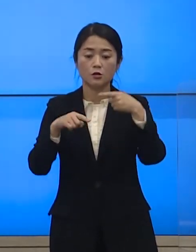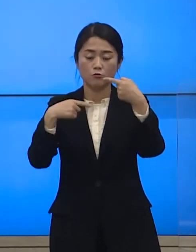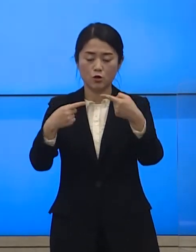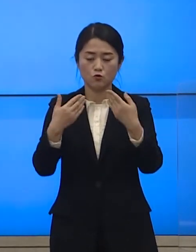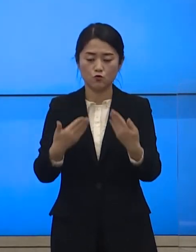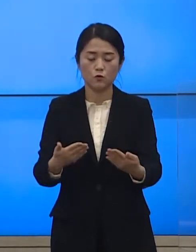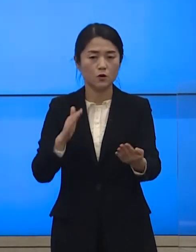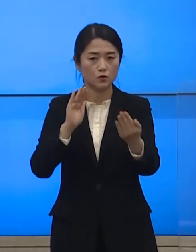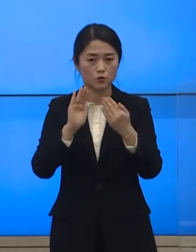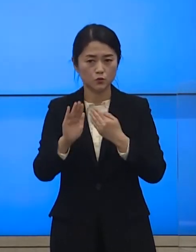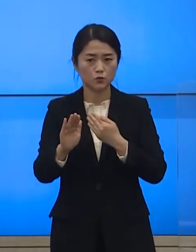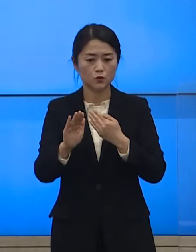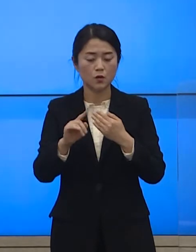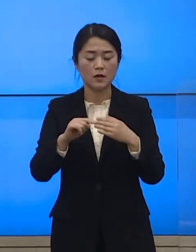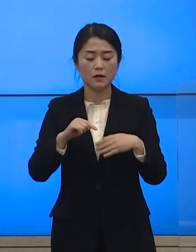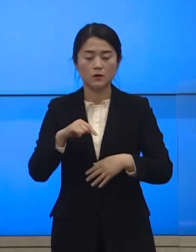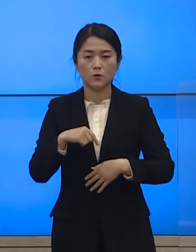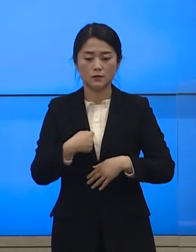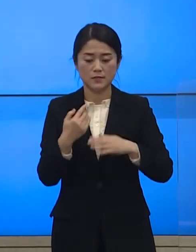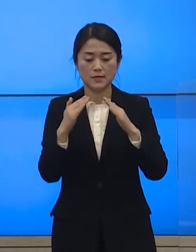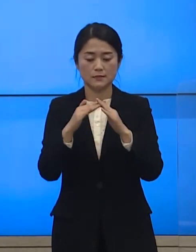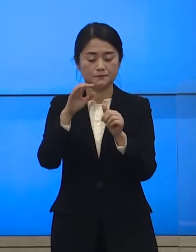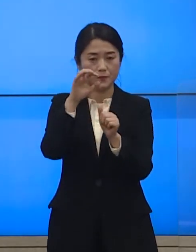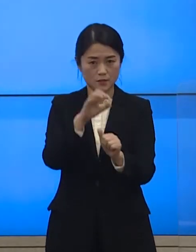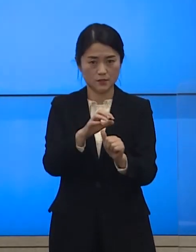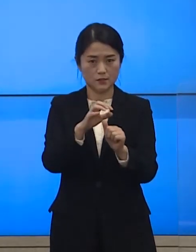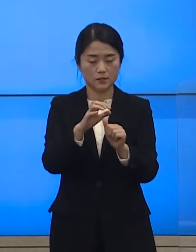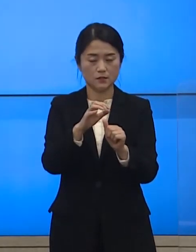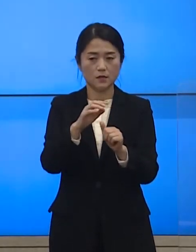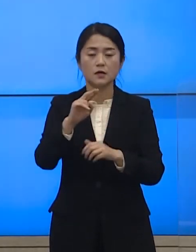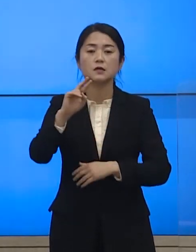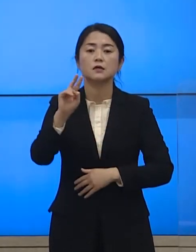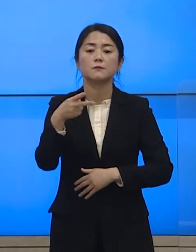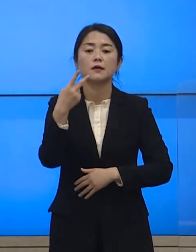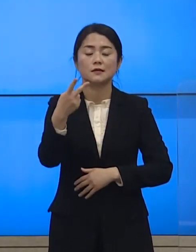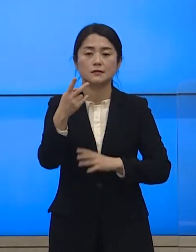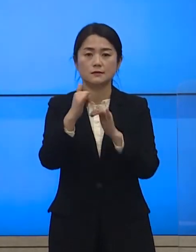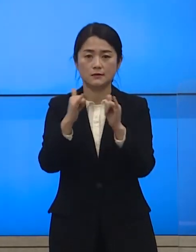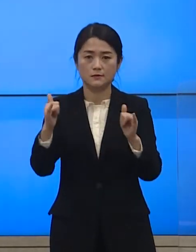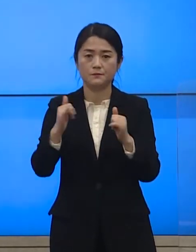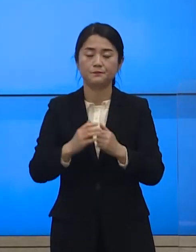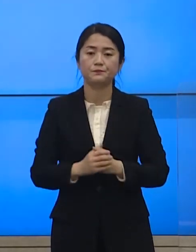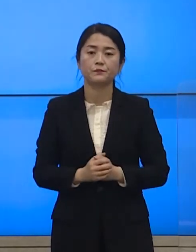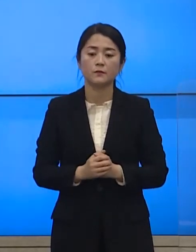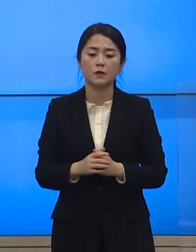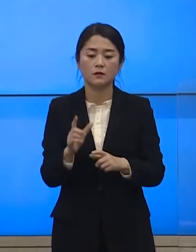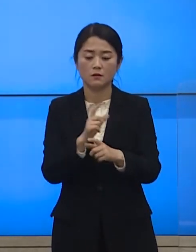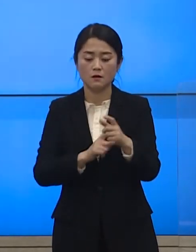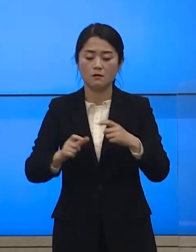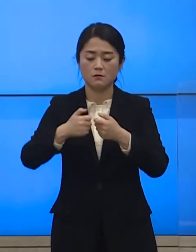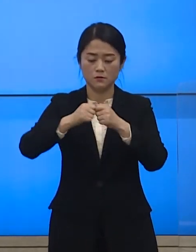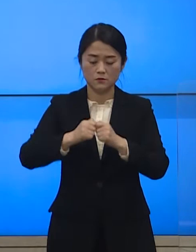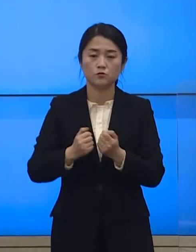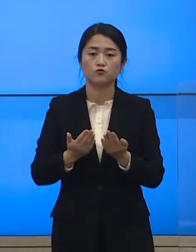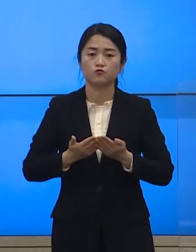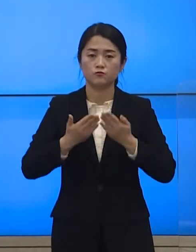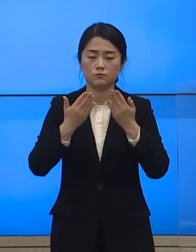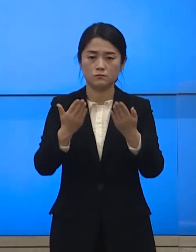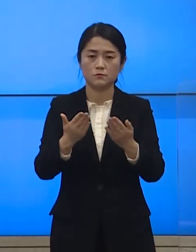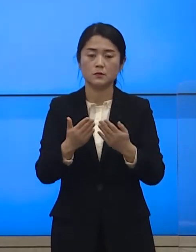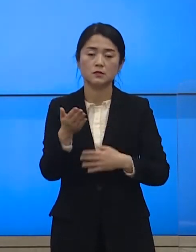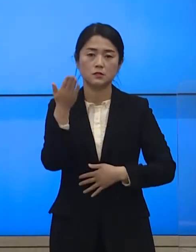명절 이후 자가격리자는 총 202명입니다 보다 상세히 말씀드리면